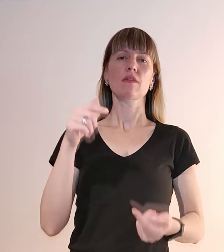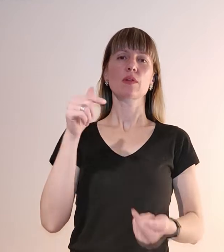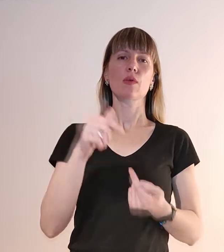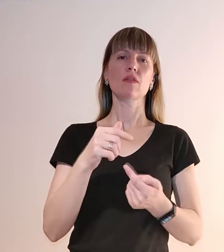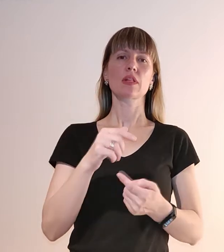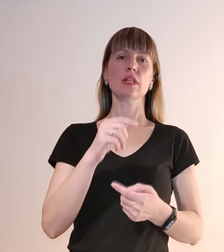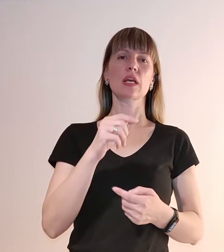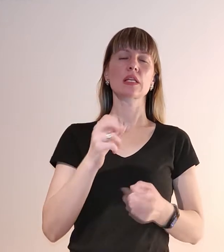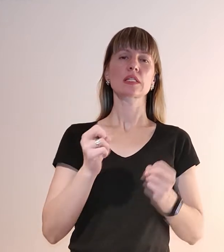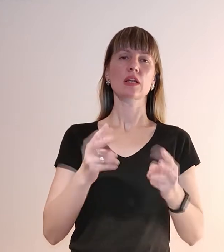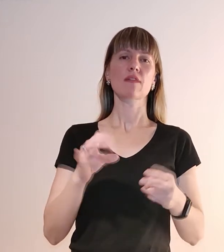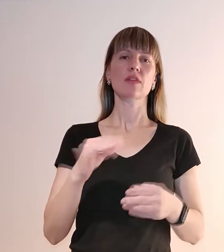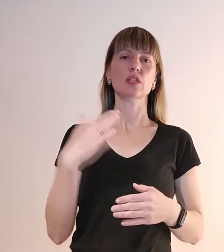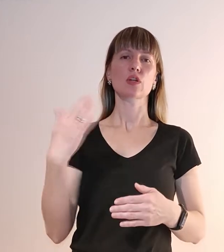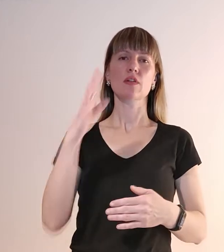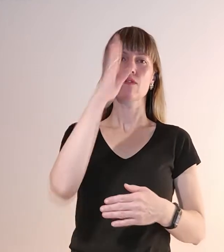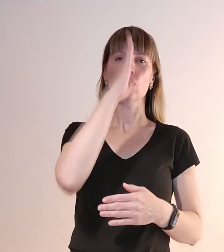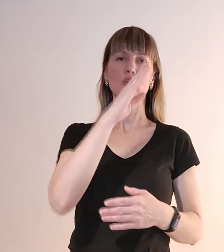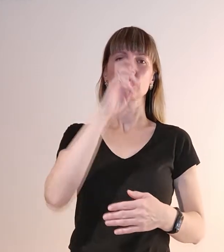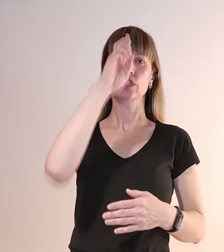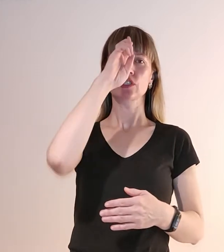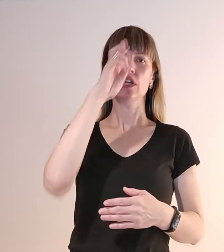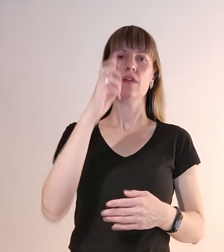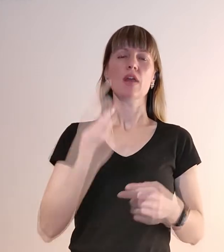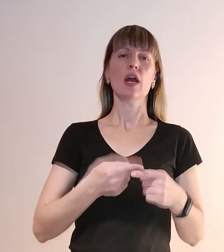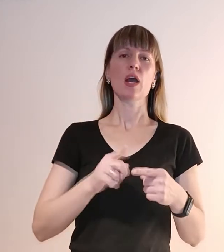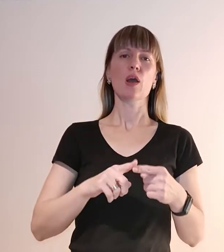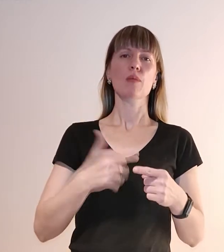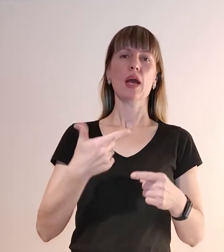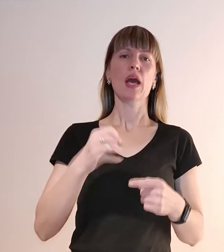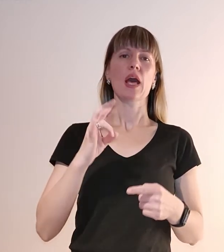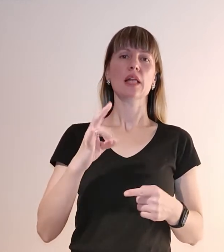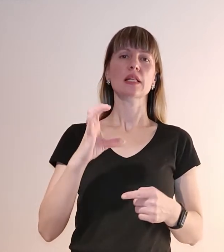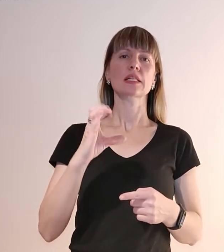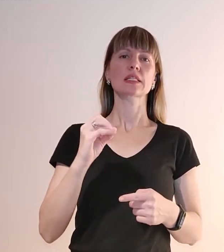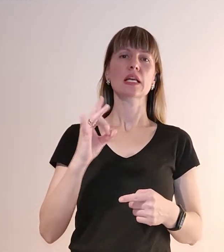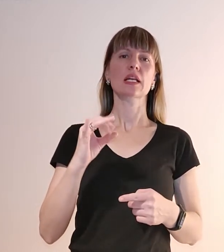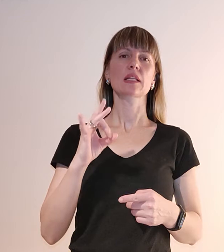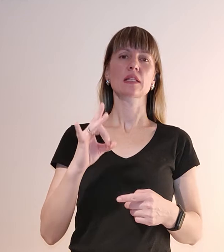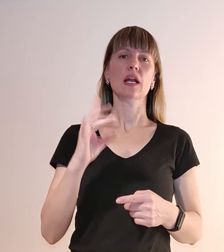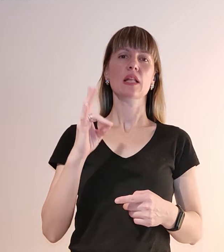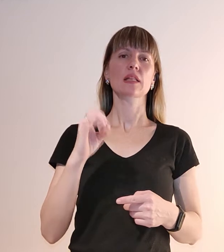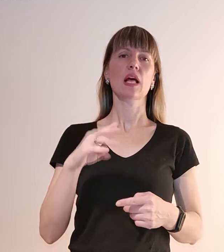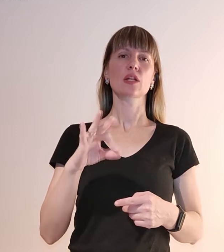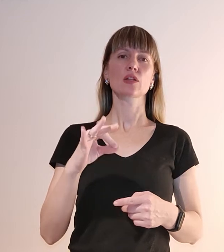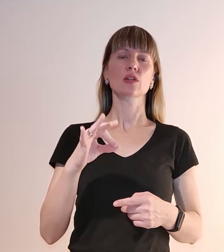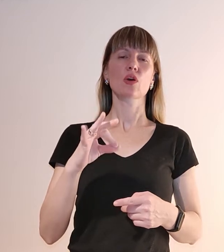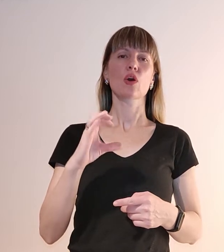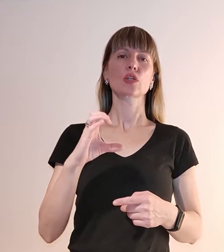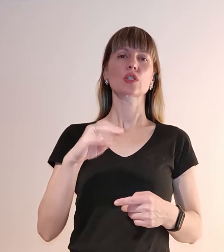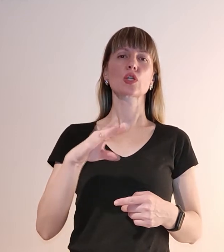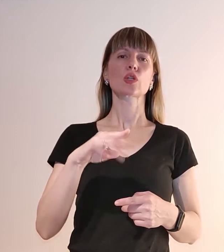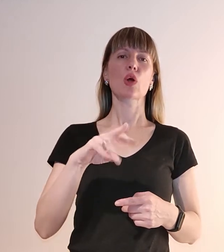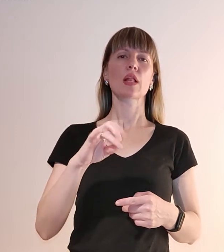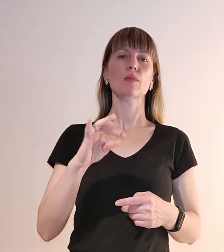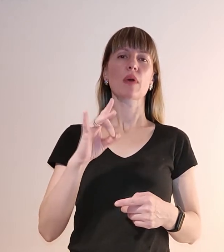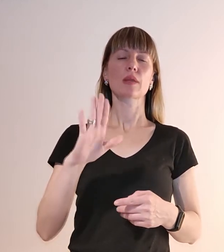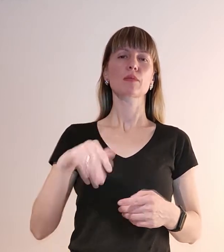ціними ворожої держави. Проте генеральний секретар НАТО Єнс Столенберг на прес-конференції після зустрічі з міністрами